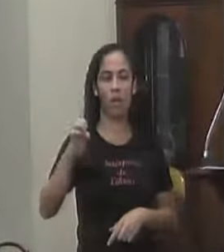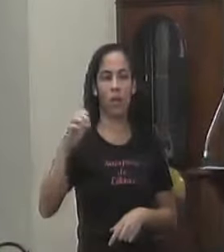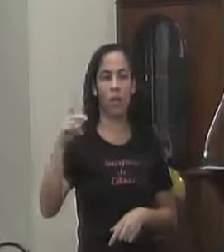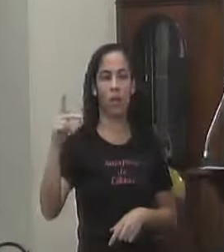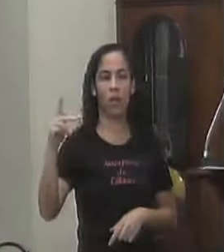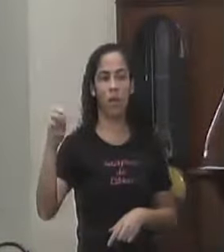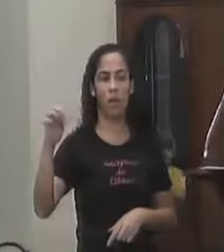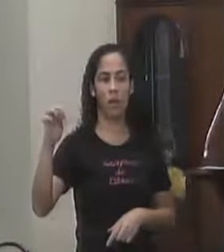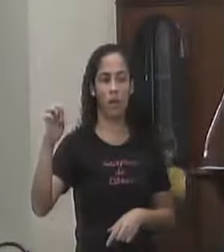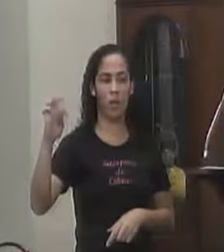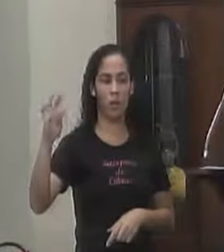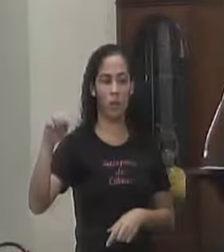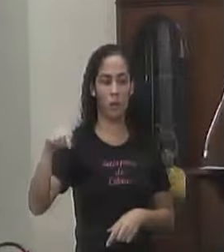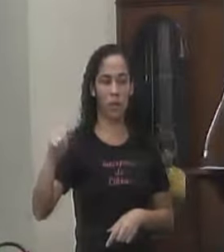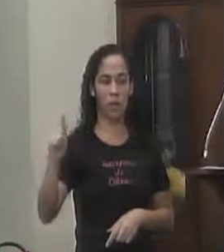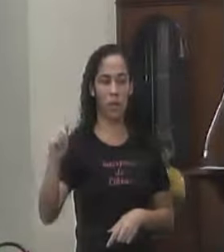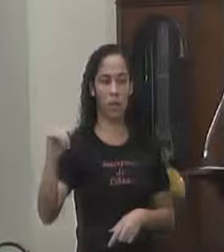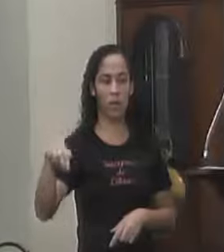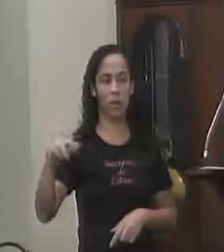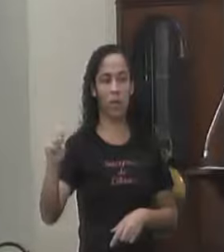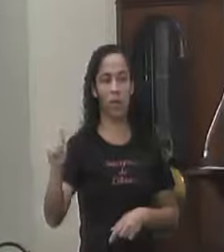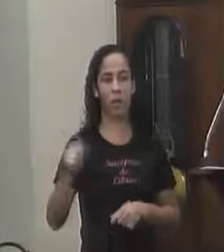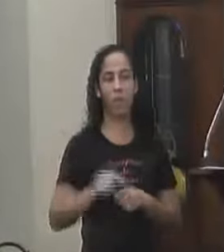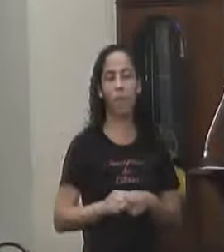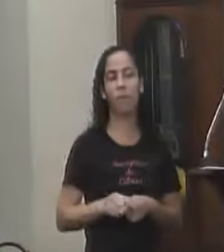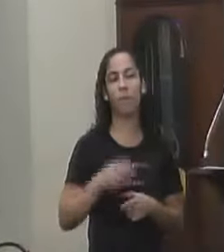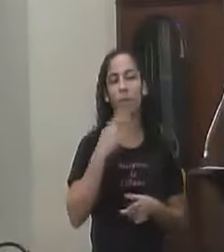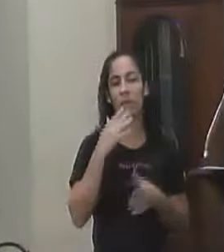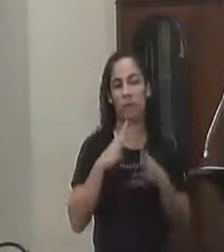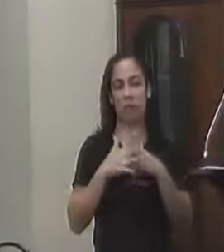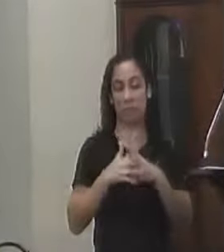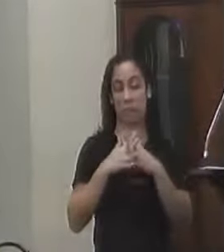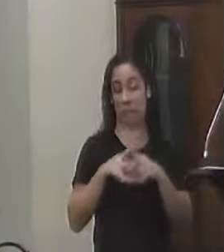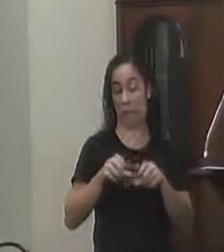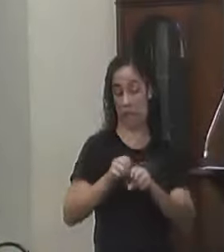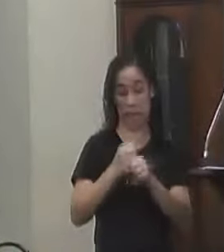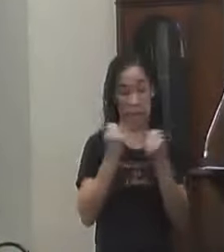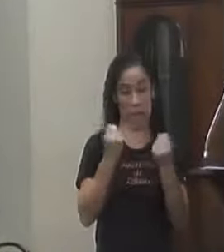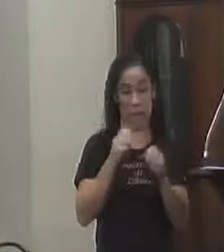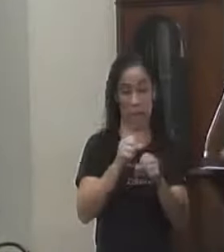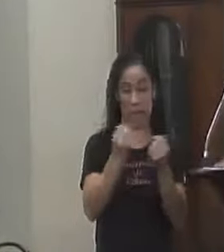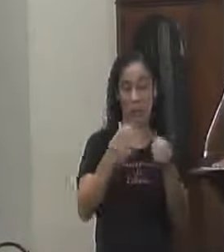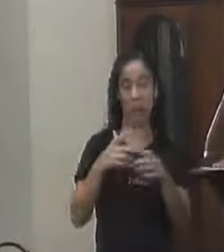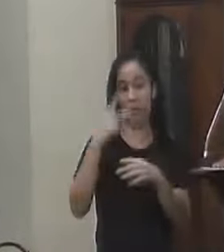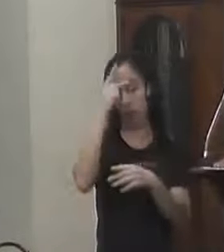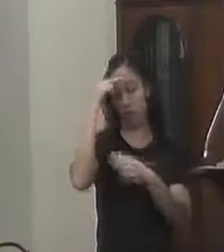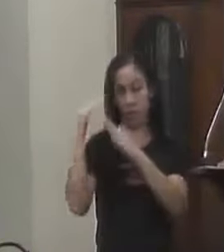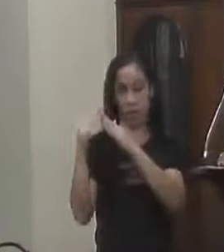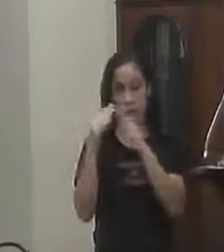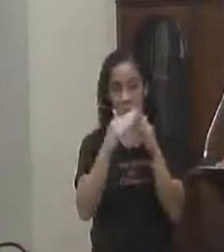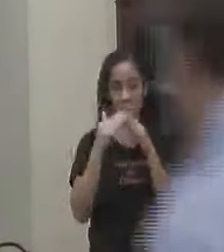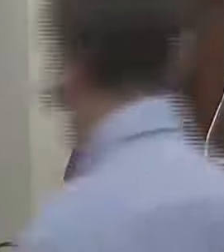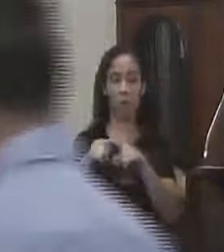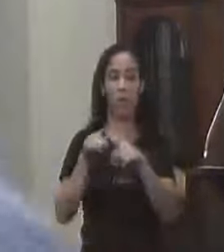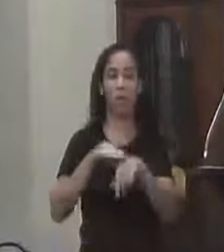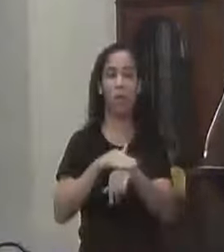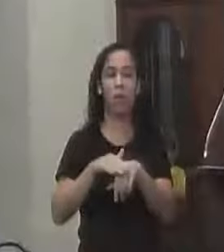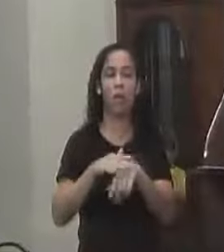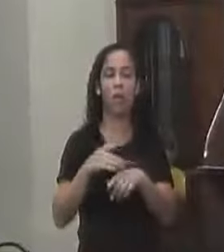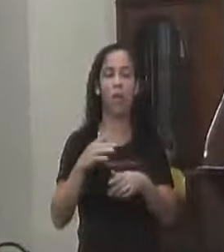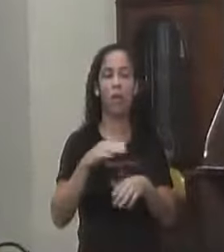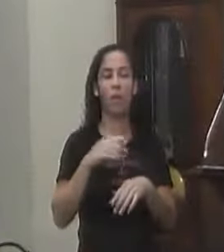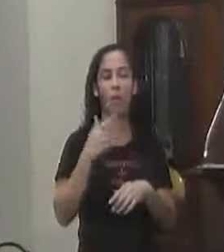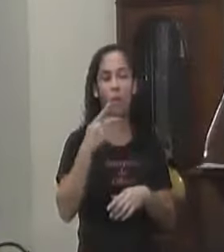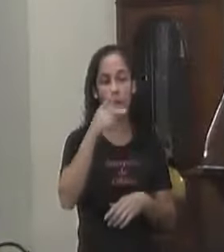Da tela toda arrebentada Isso, aquilo Liguei para ele O morador do bairro Conversou com ele também E ele falou que tinha